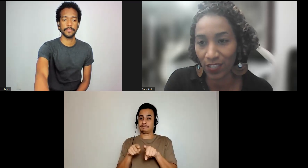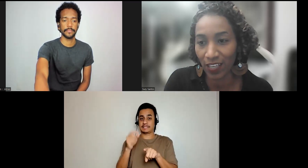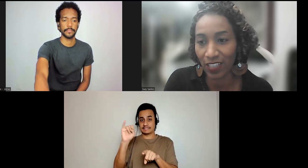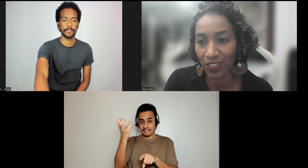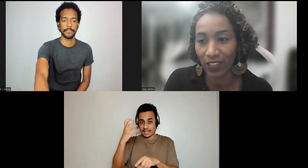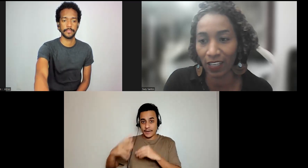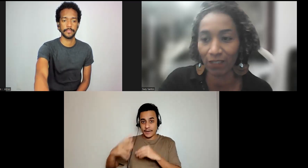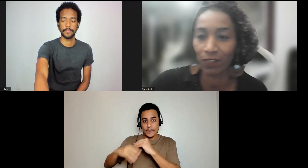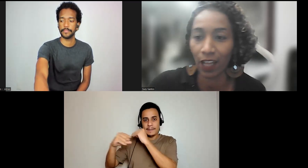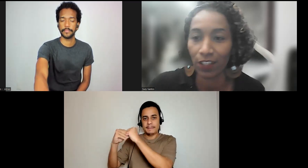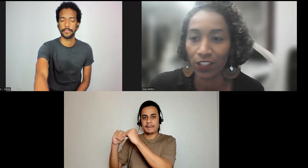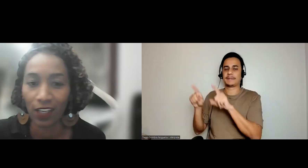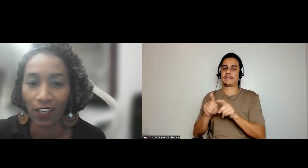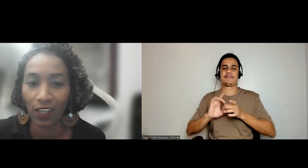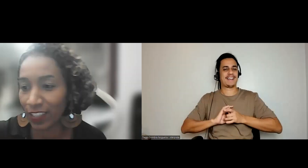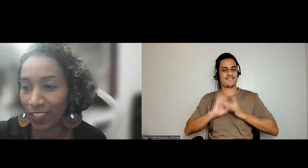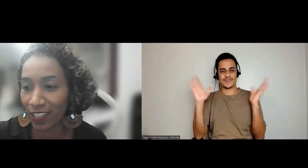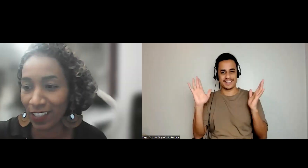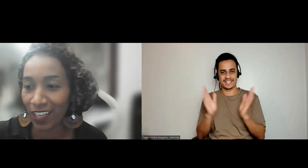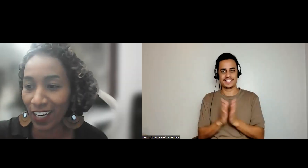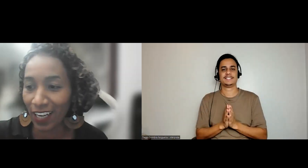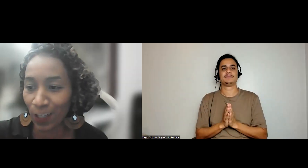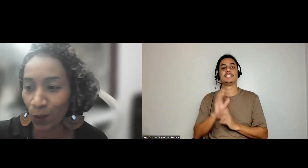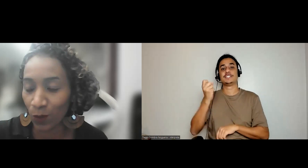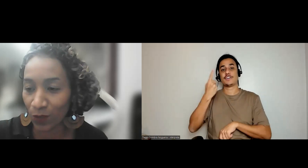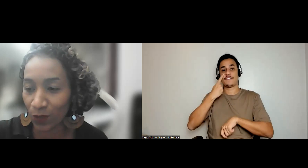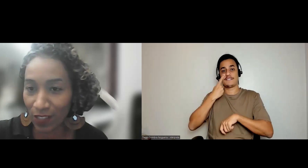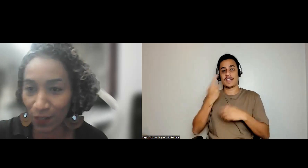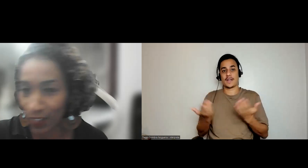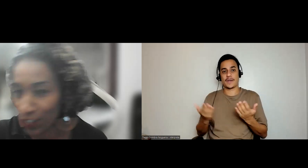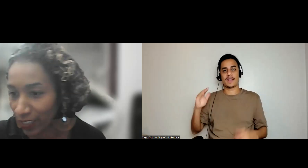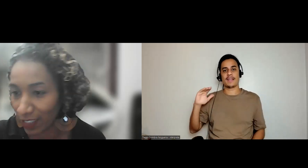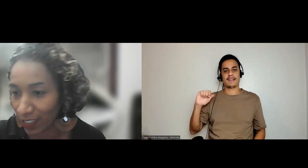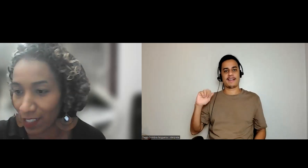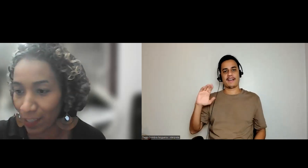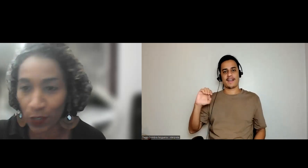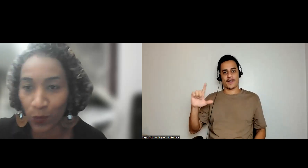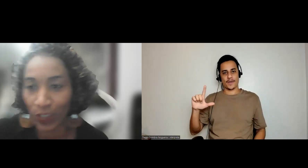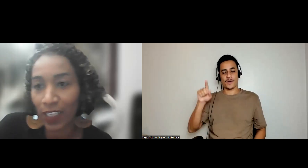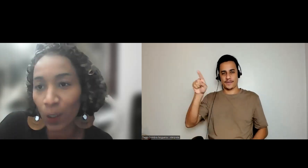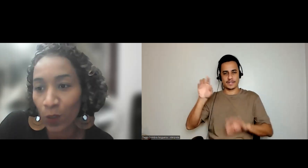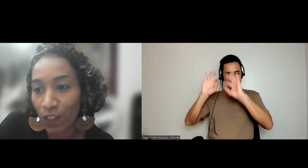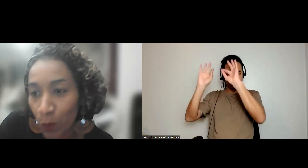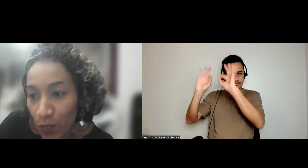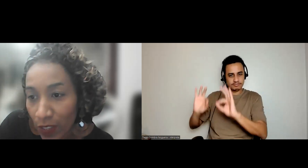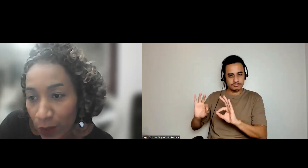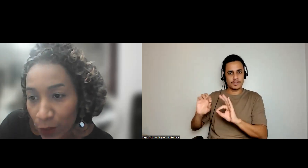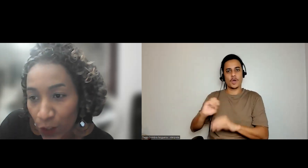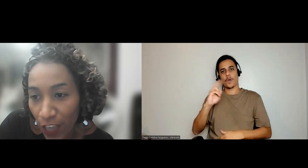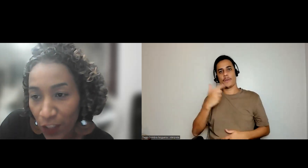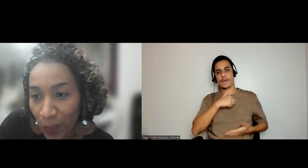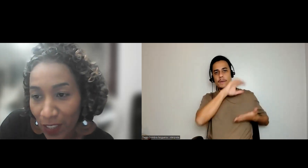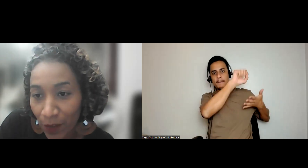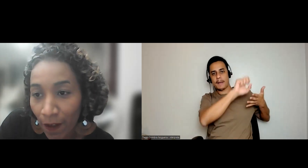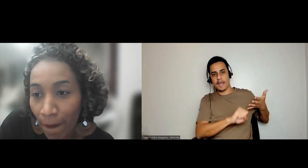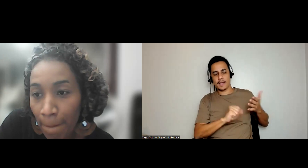fala de vocês, fiquem à vontade. Deixa eu só ver aqui, Carol, não sei se você já tem o sistematizou aqui ou se eu vou buscando